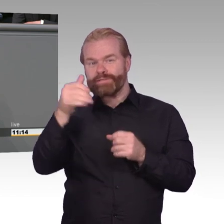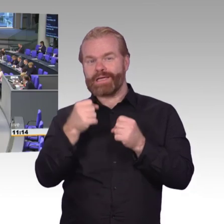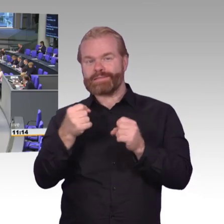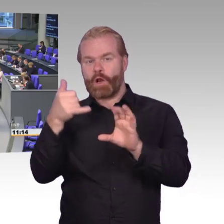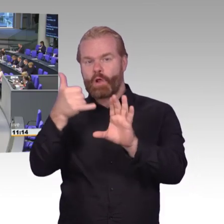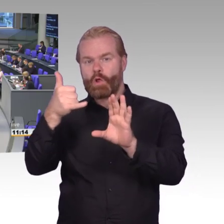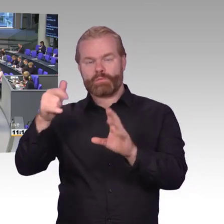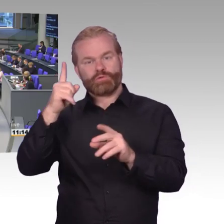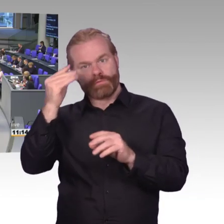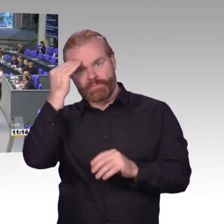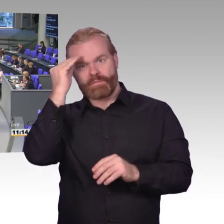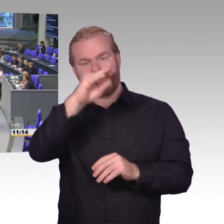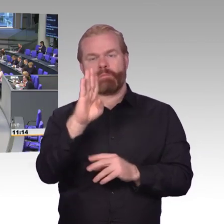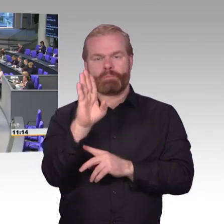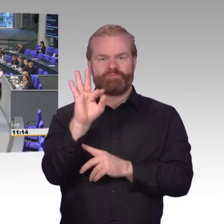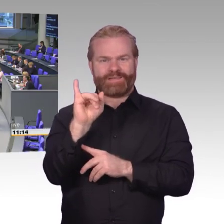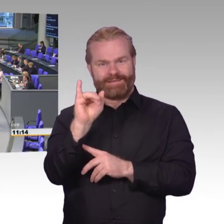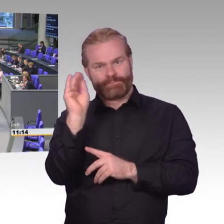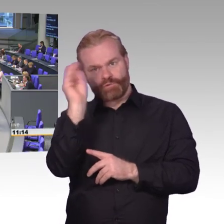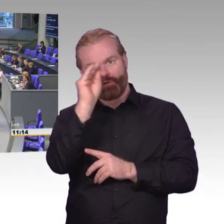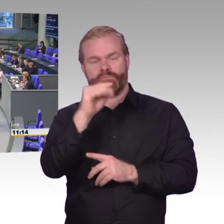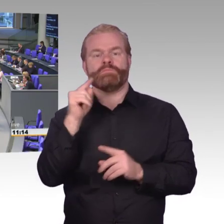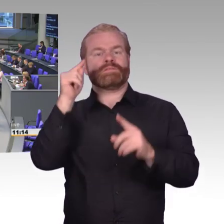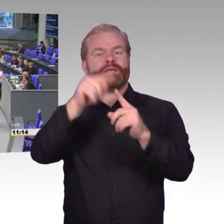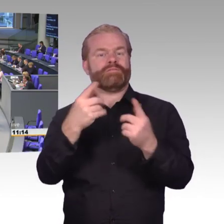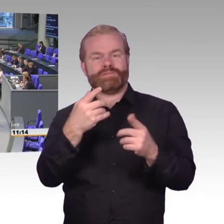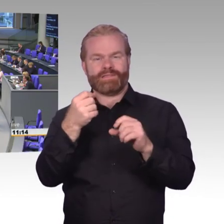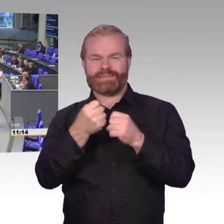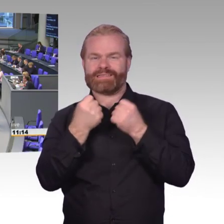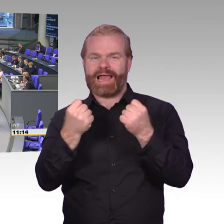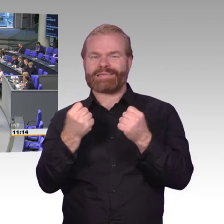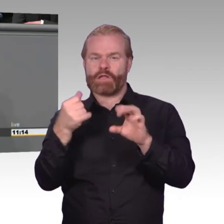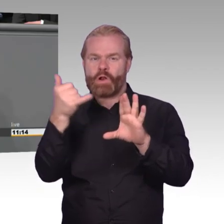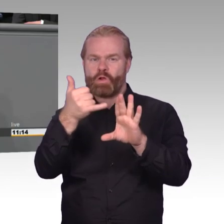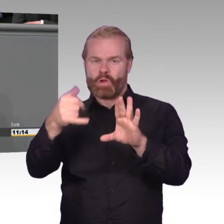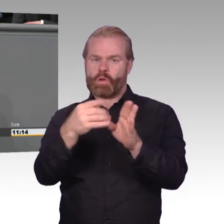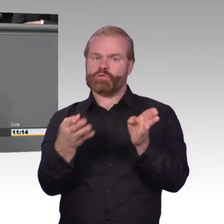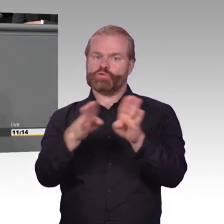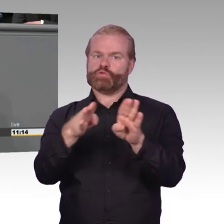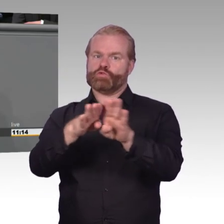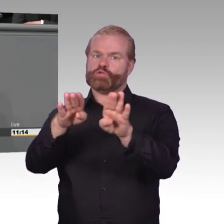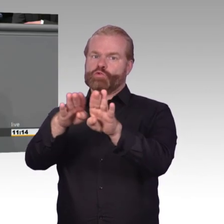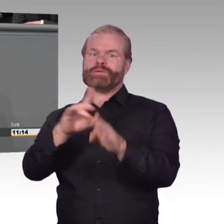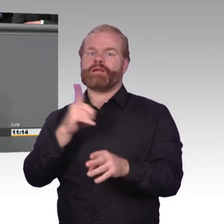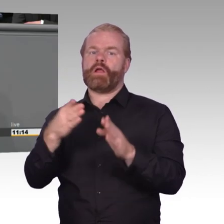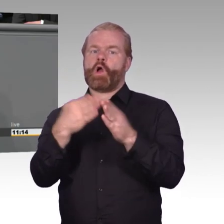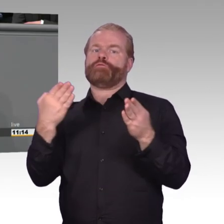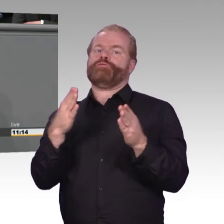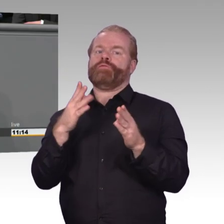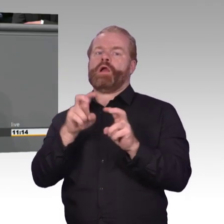Schluss. Liebe Kolleginnen und Kollegen, jeder von uns nutzt Handy, Tablet, Laptop. Wir organisieren unser Leben mithilfe